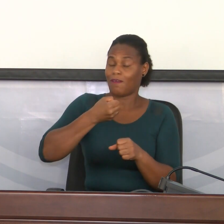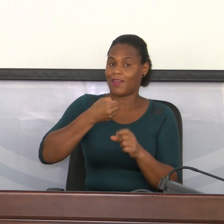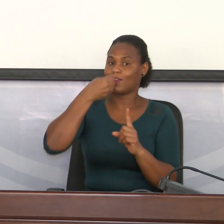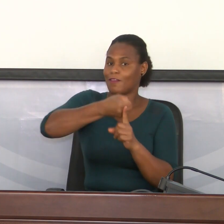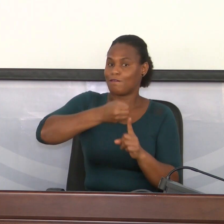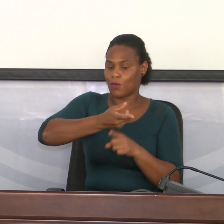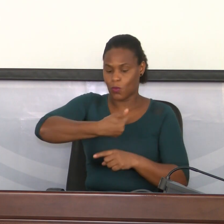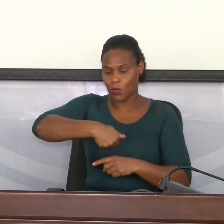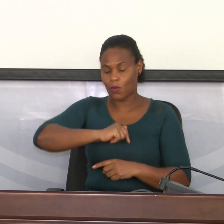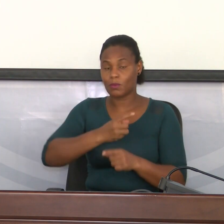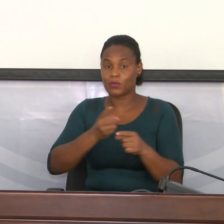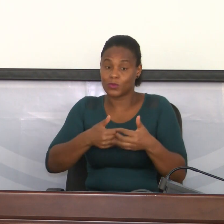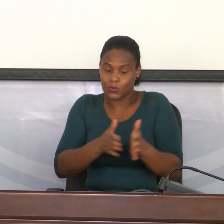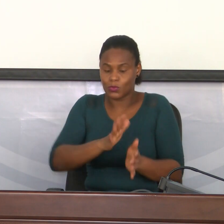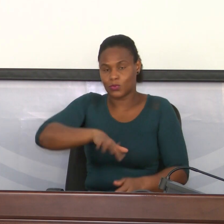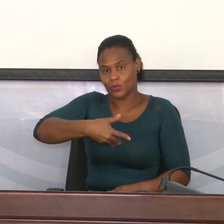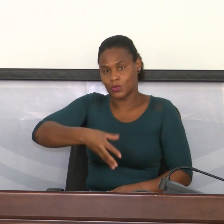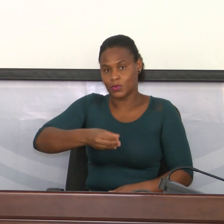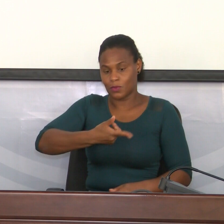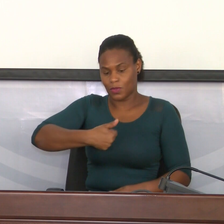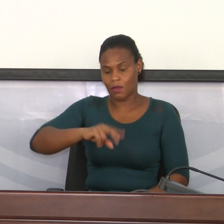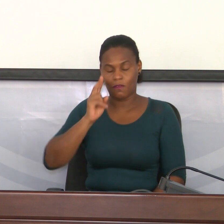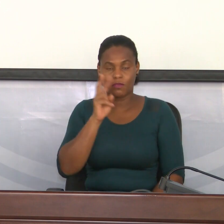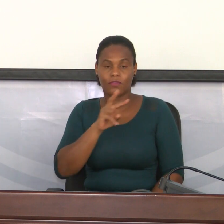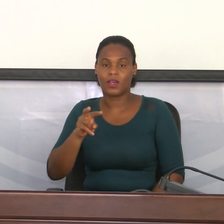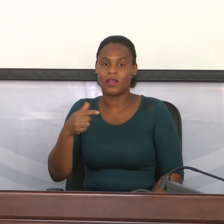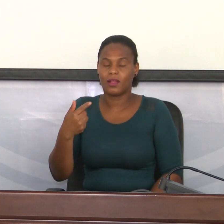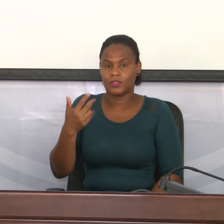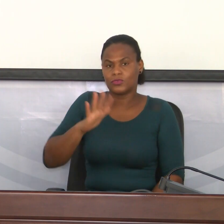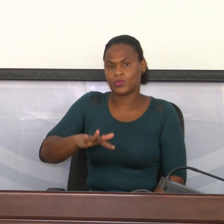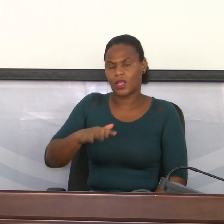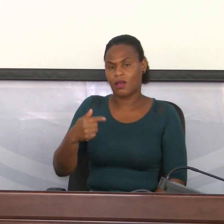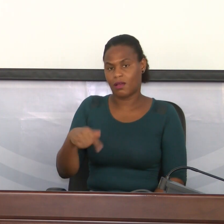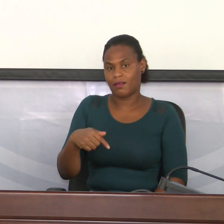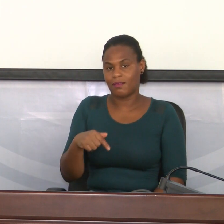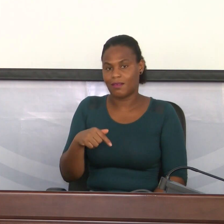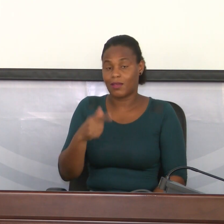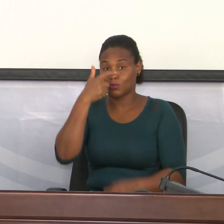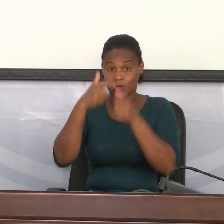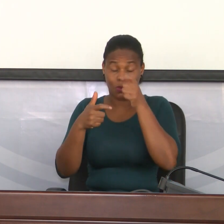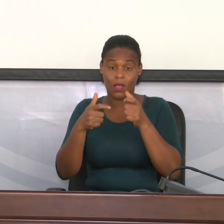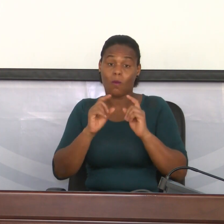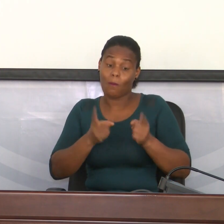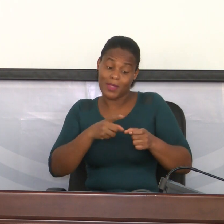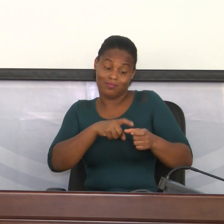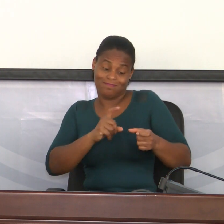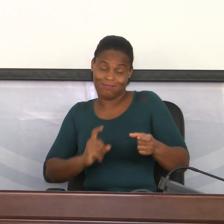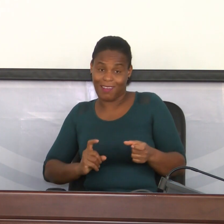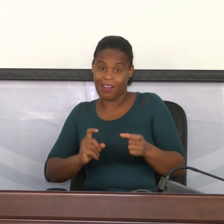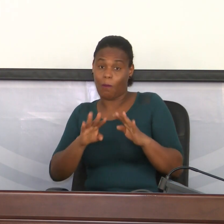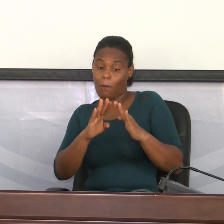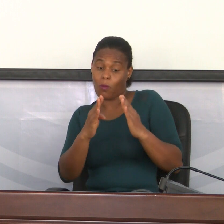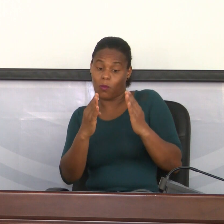em todo o mundo estamos a ver que está a ver o desconfinamento e a abertura e